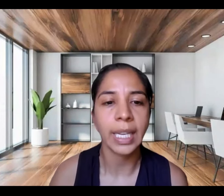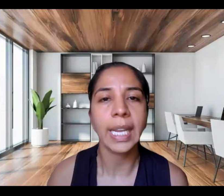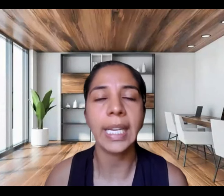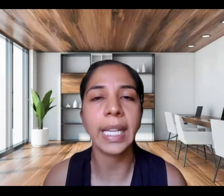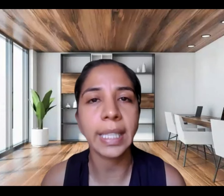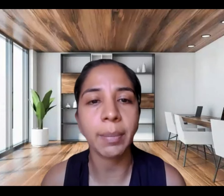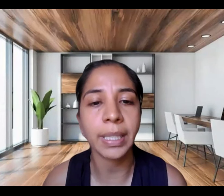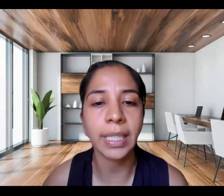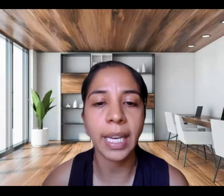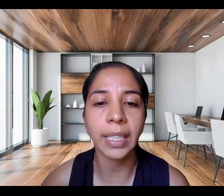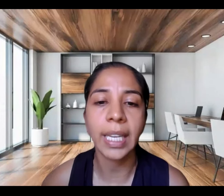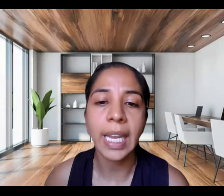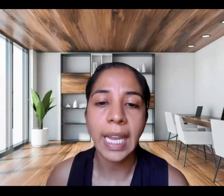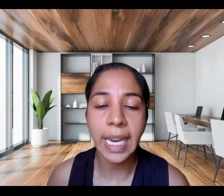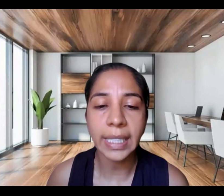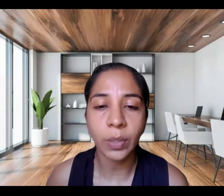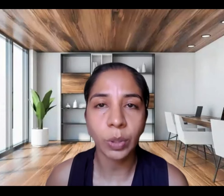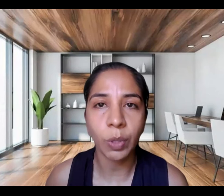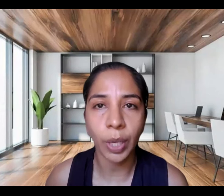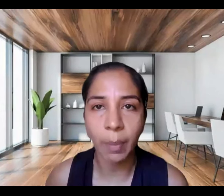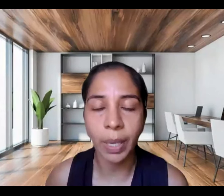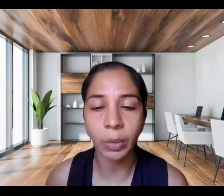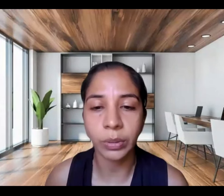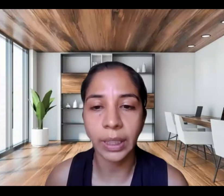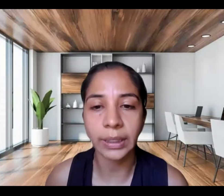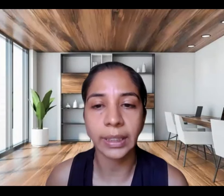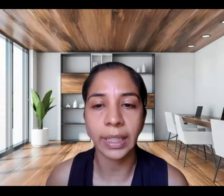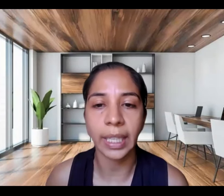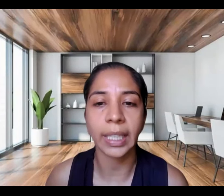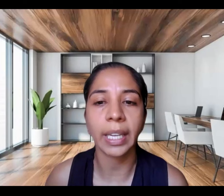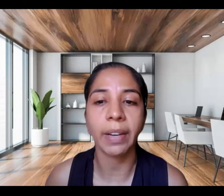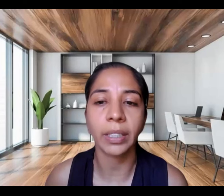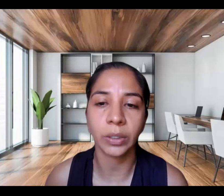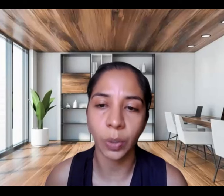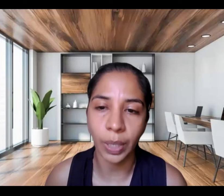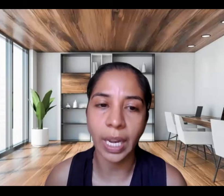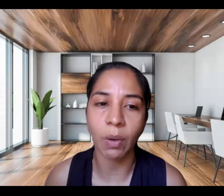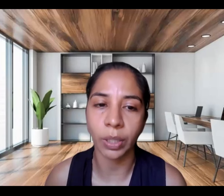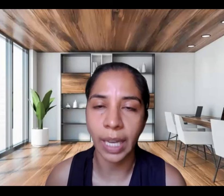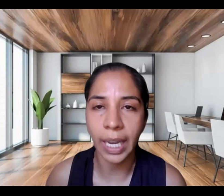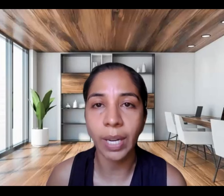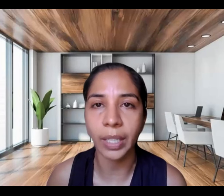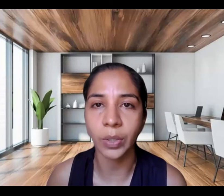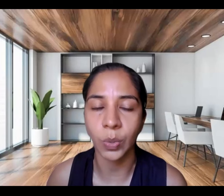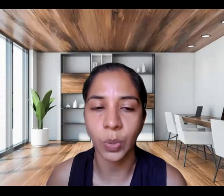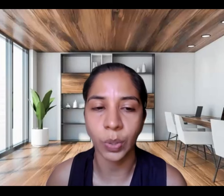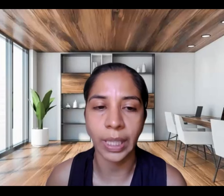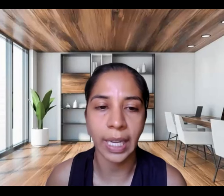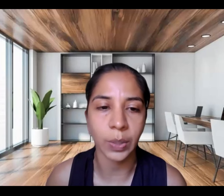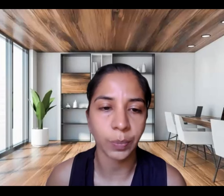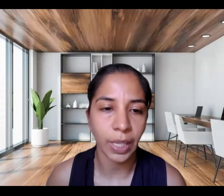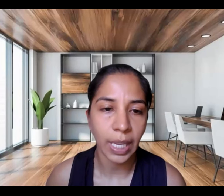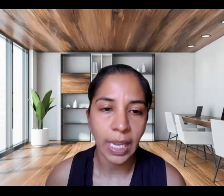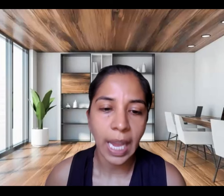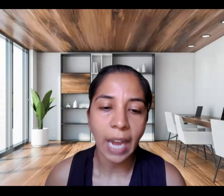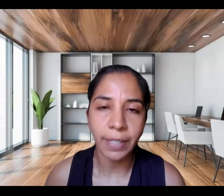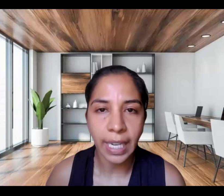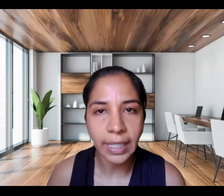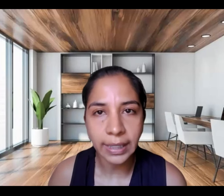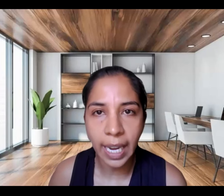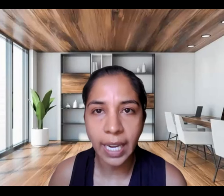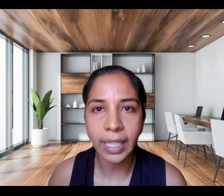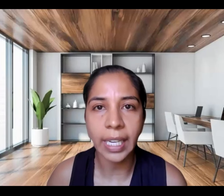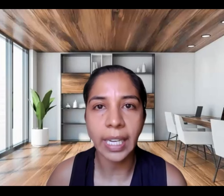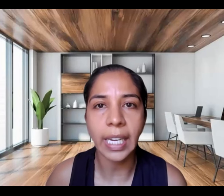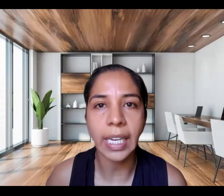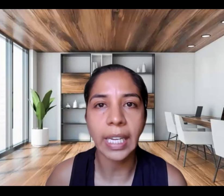digna y la discapacidad. Y el segundo bloque de preguntas tendrán que ver sobre el abordaje o la resolución del caso. Al